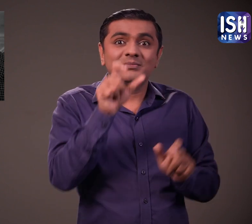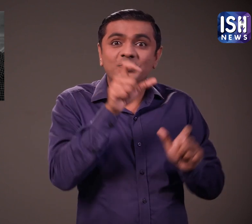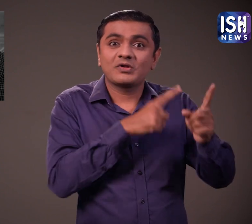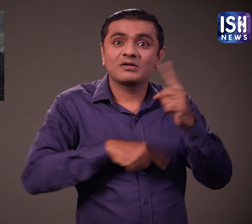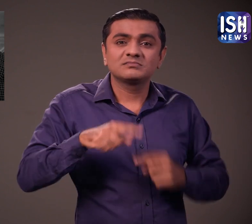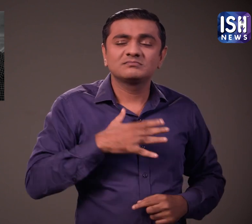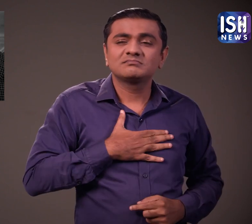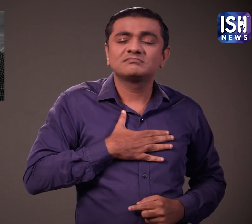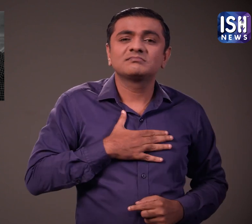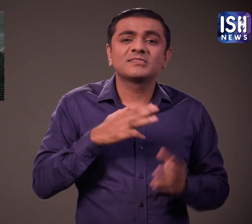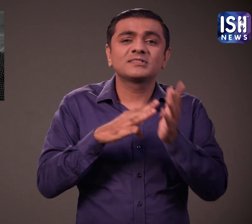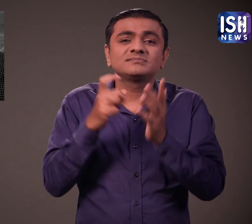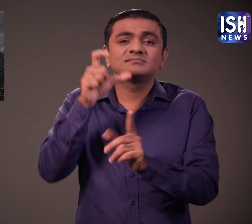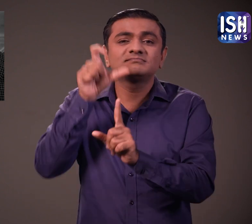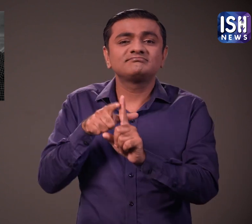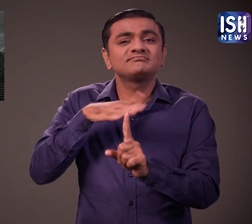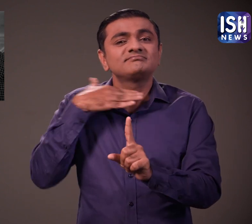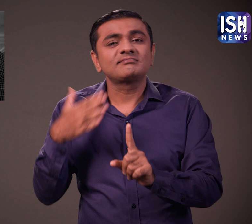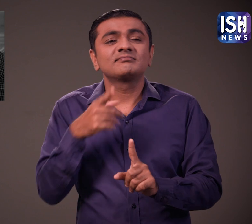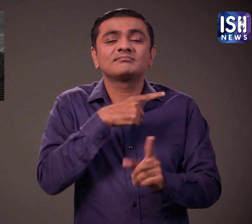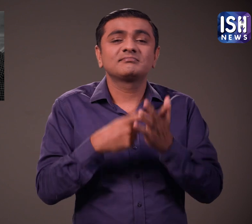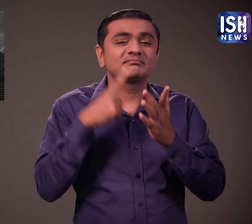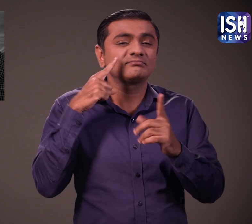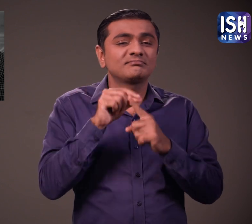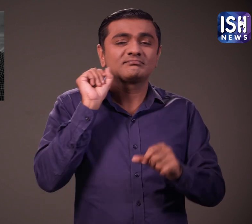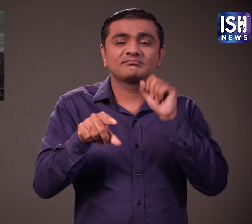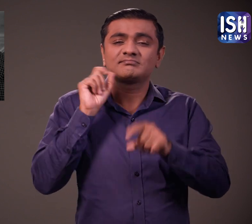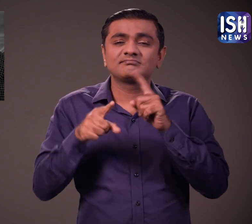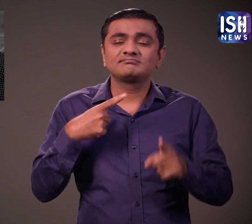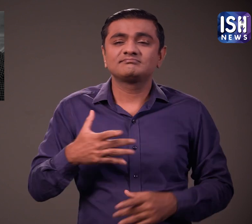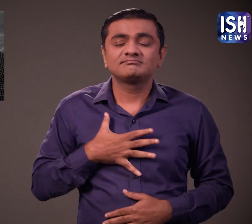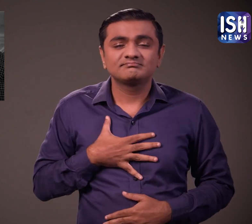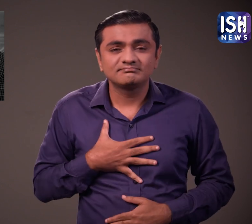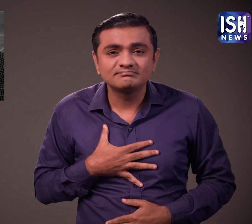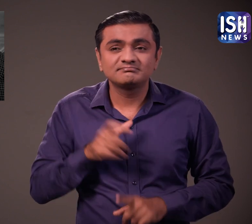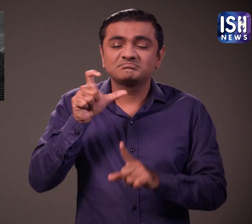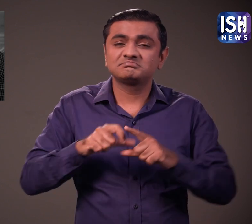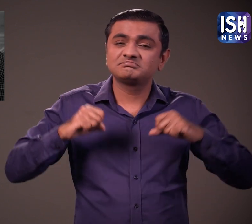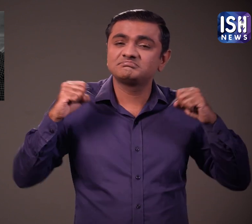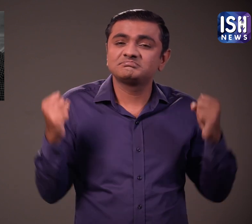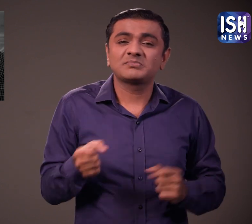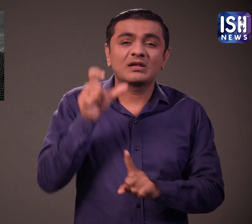रंगमंच के कलाकारों ने भी चतुरवेदी के निधन पर शोक व्यक्त किया और कहा कि वह एक महनती व्यक्ती थे